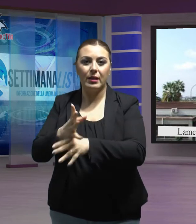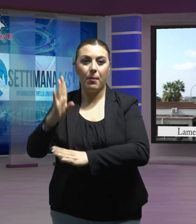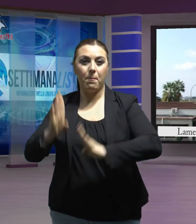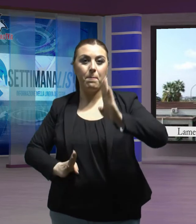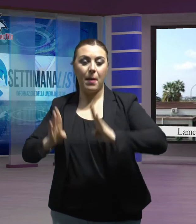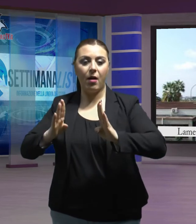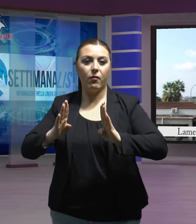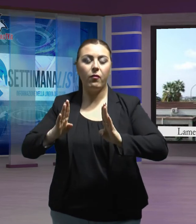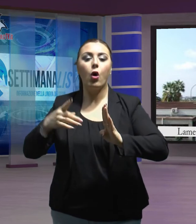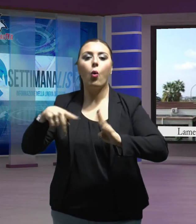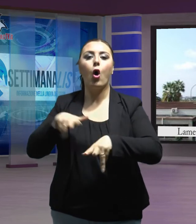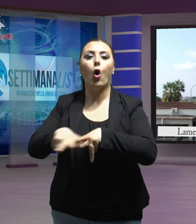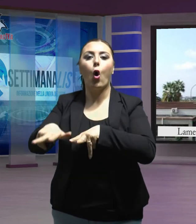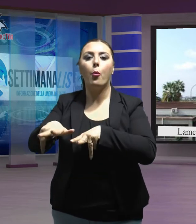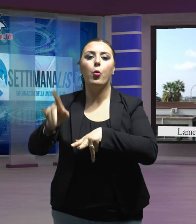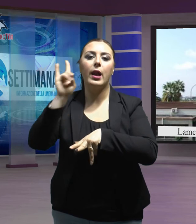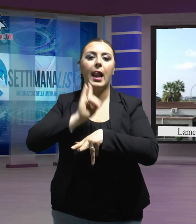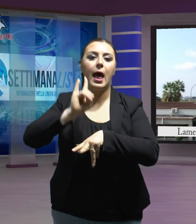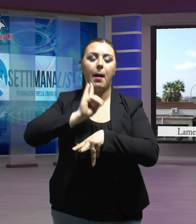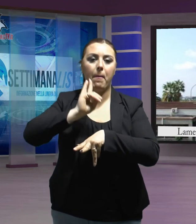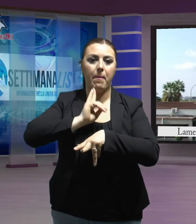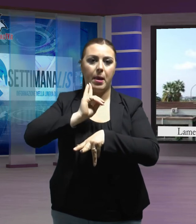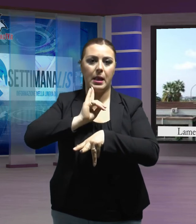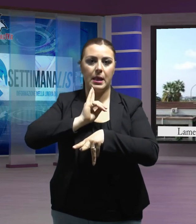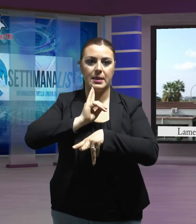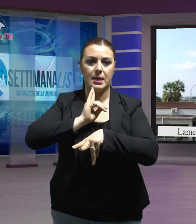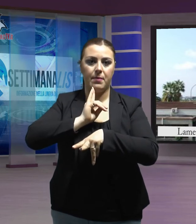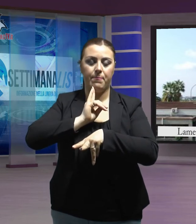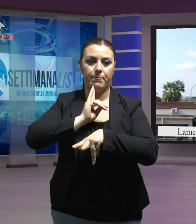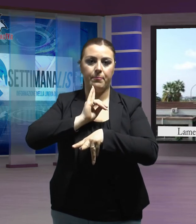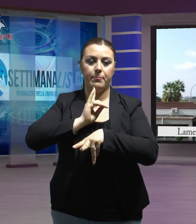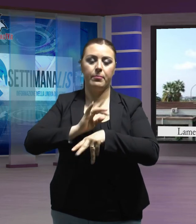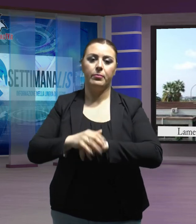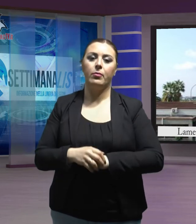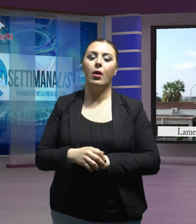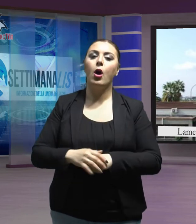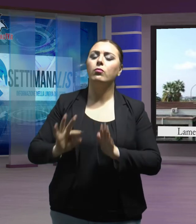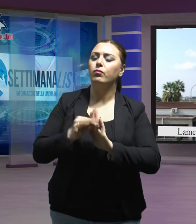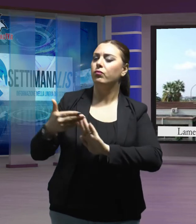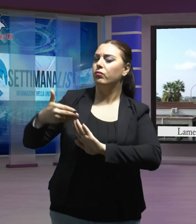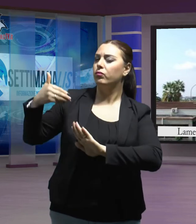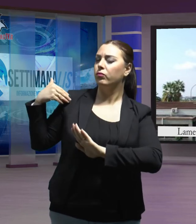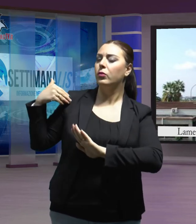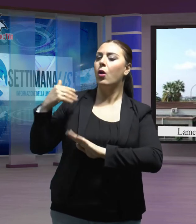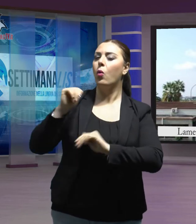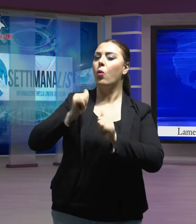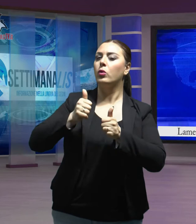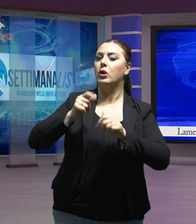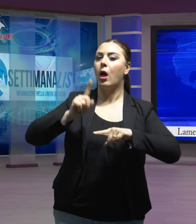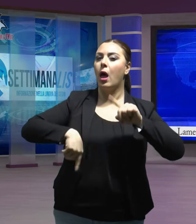del comune di Lamezia Terme. Lo scorso 11 aprile lo stesso organo